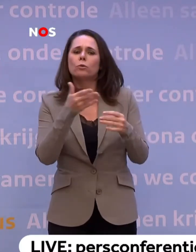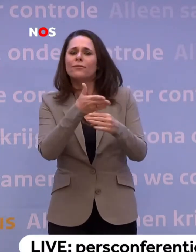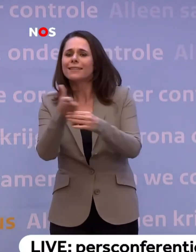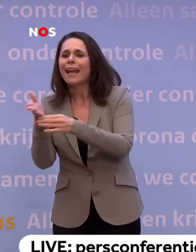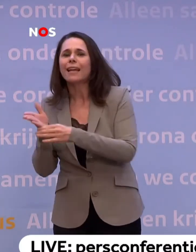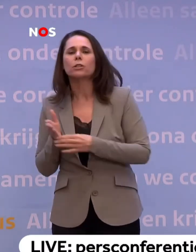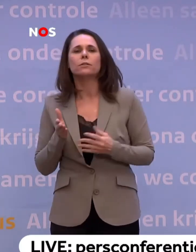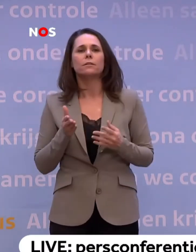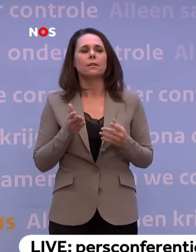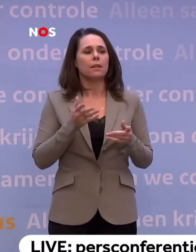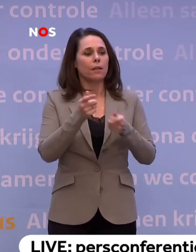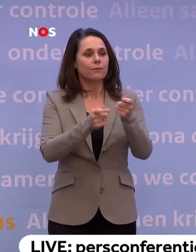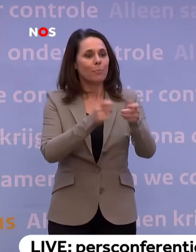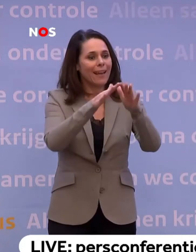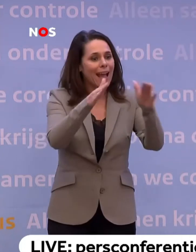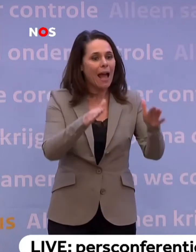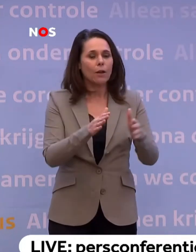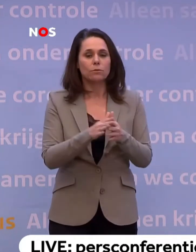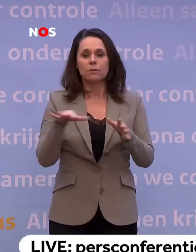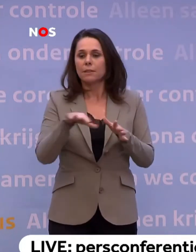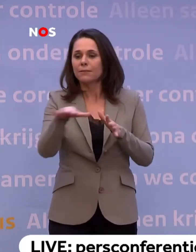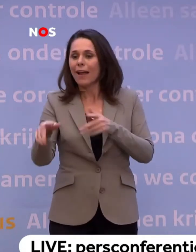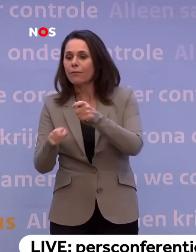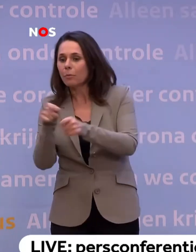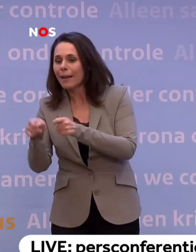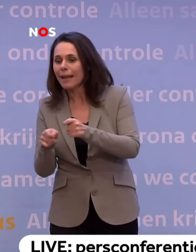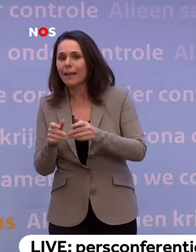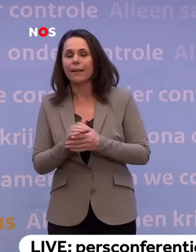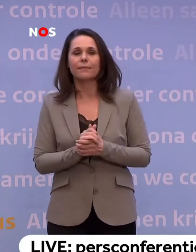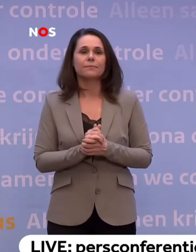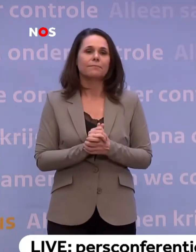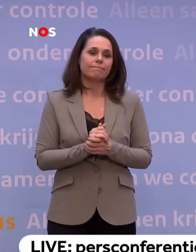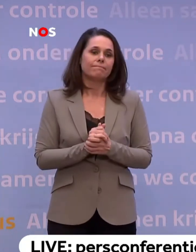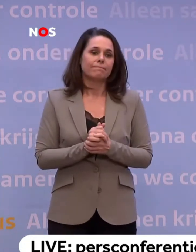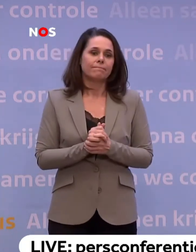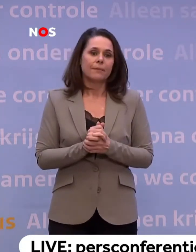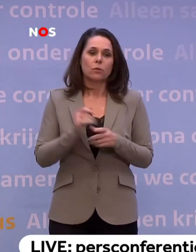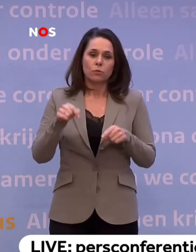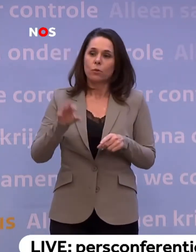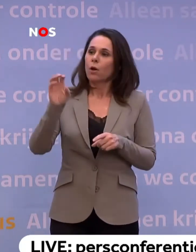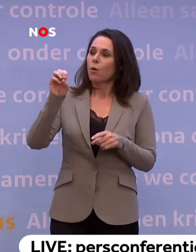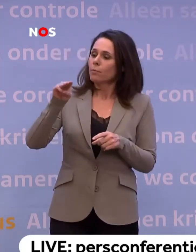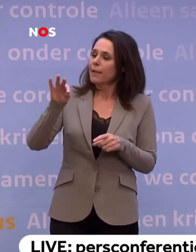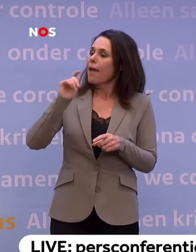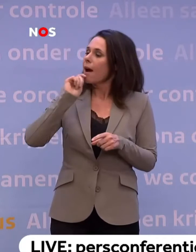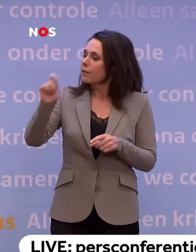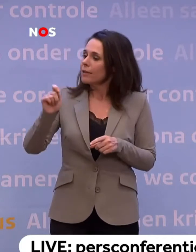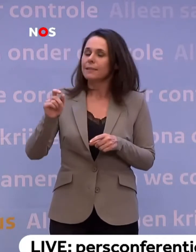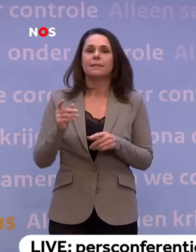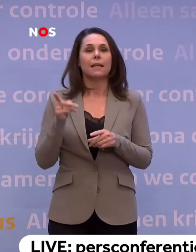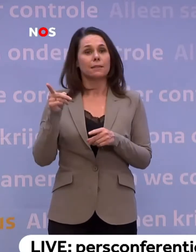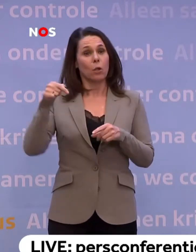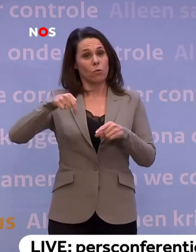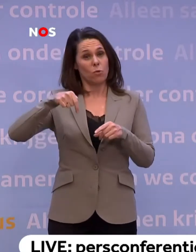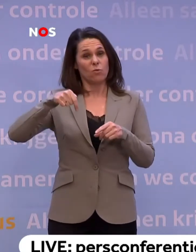verdelen over de verpleeghuizen bijvoorbeeld ook... ...en over de wijkverpleging bijvoorbeeld. En nou, daar hebben we advies gevraagd aan het OMT... ...en as we speak zit